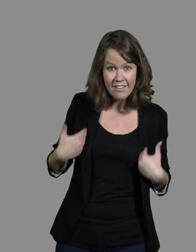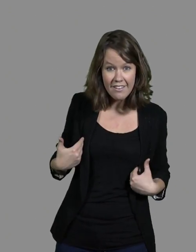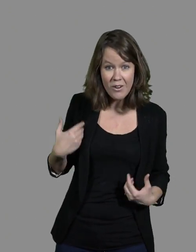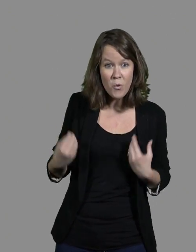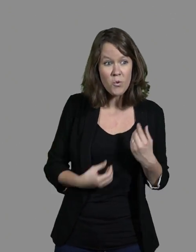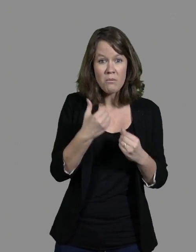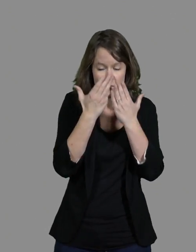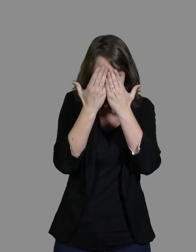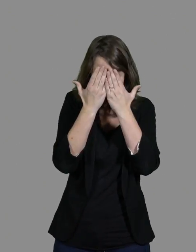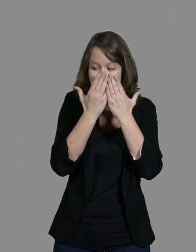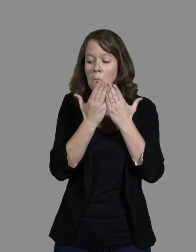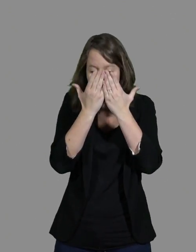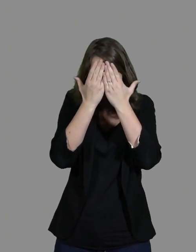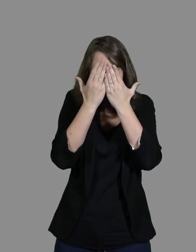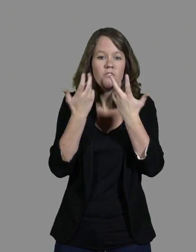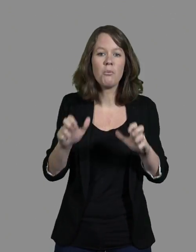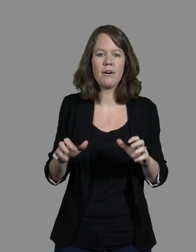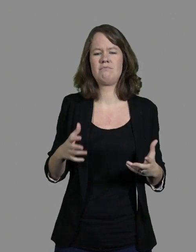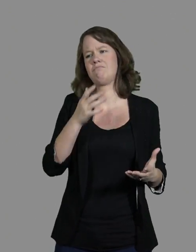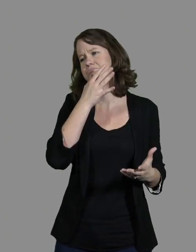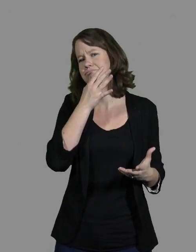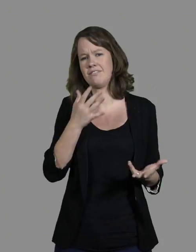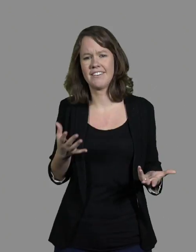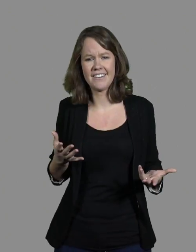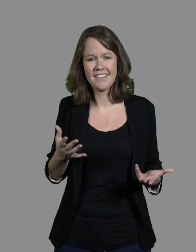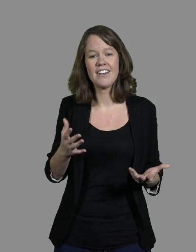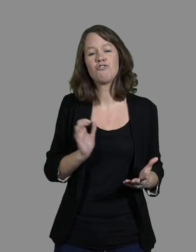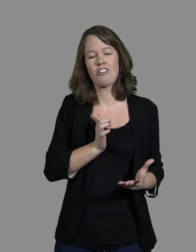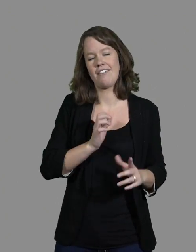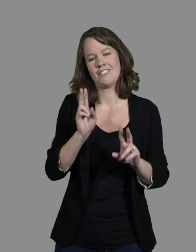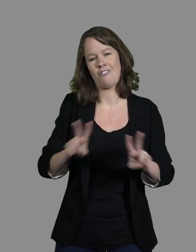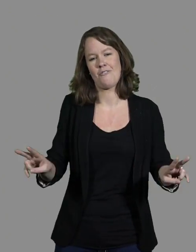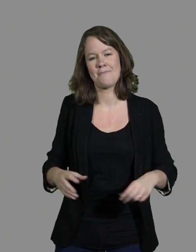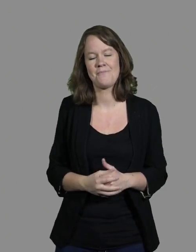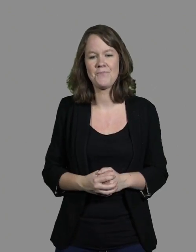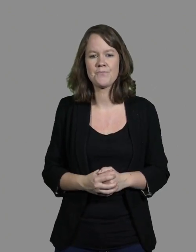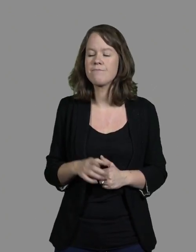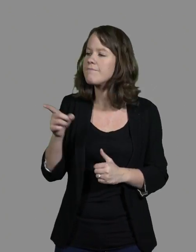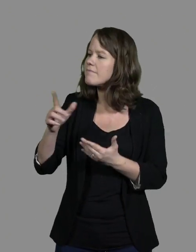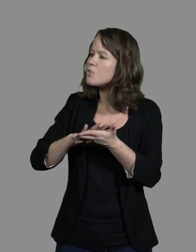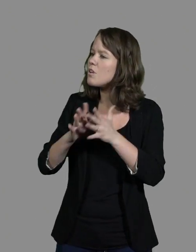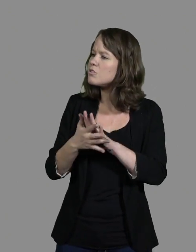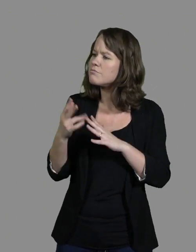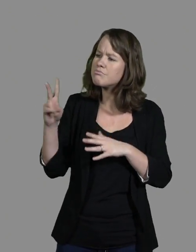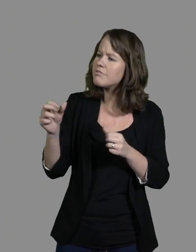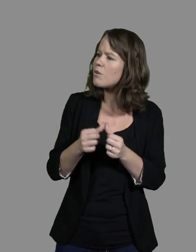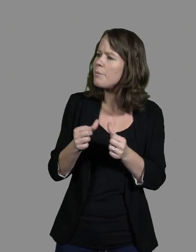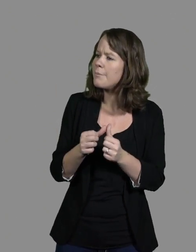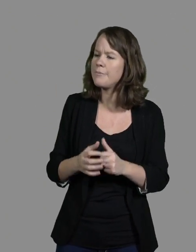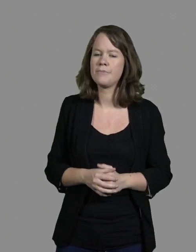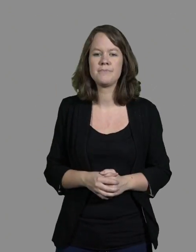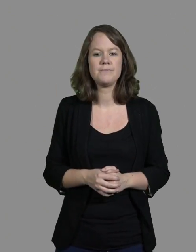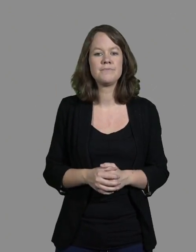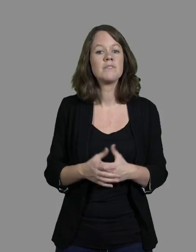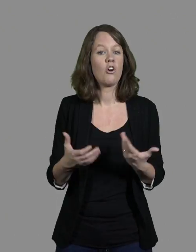un livre, mais ils ont des problèmes de vue aussi. Quel est le principe de votre association, Fabienne ? Alors, mon association,